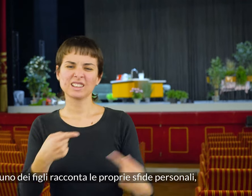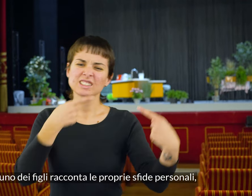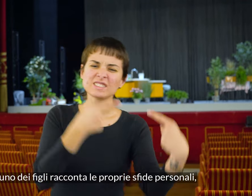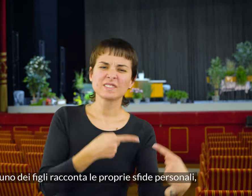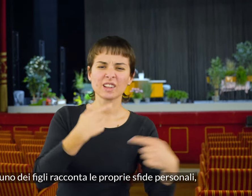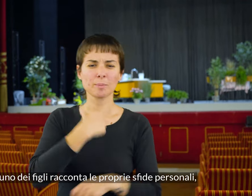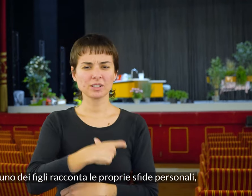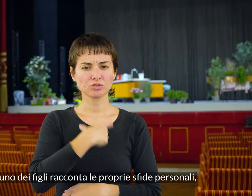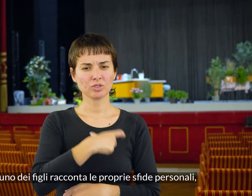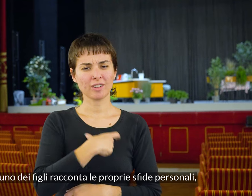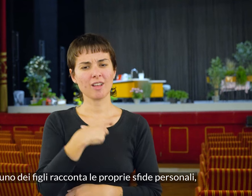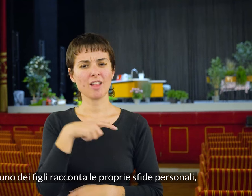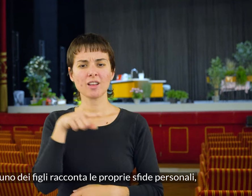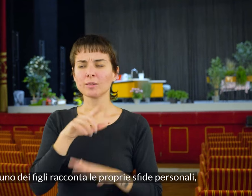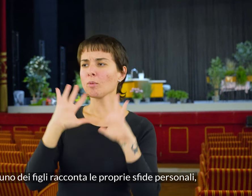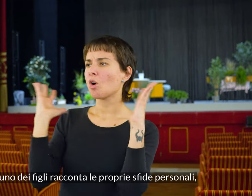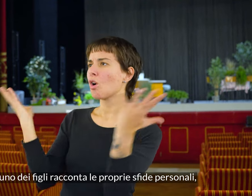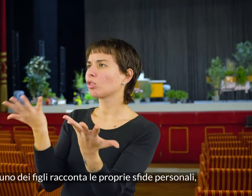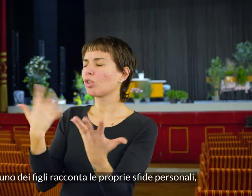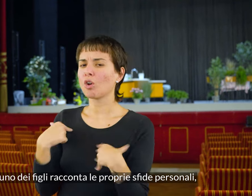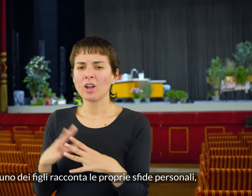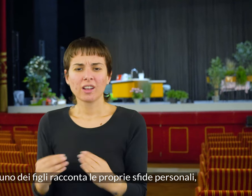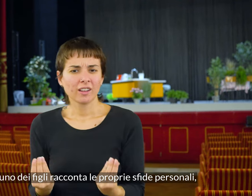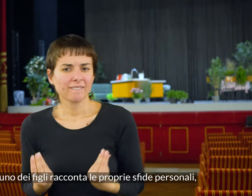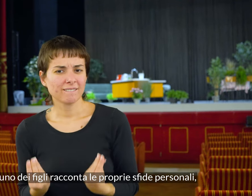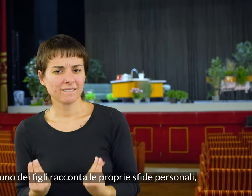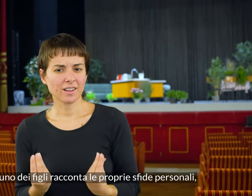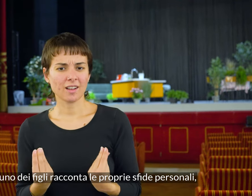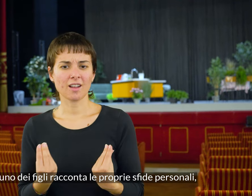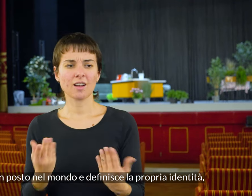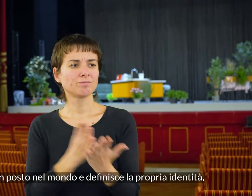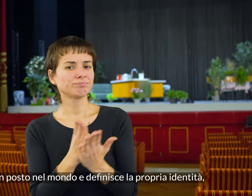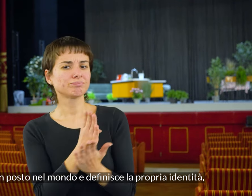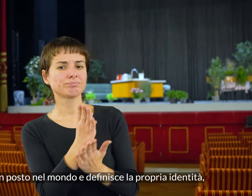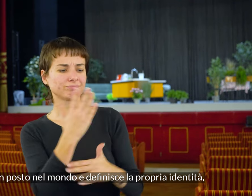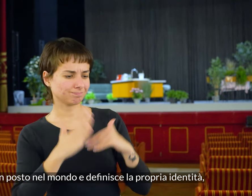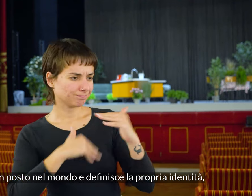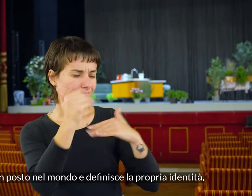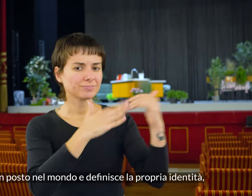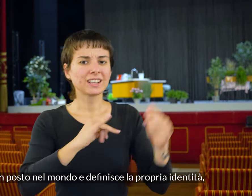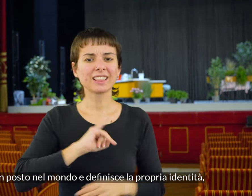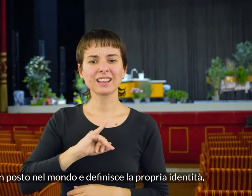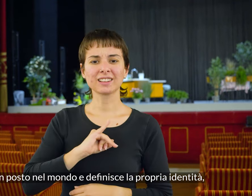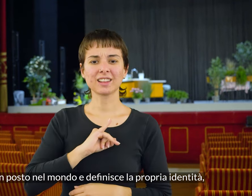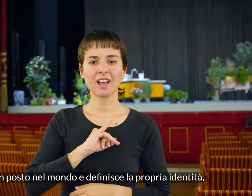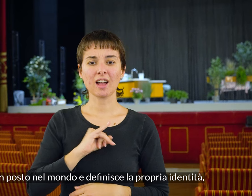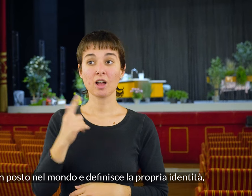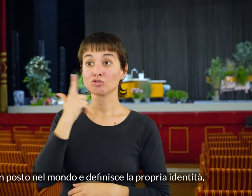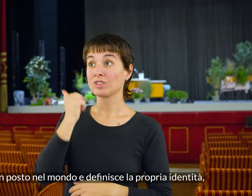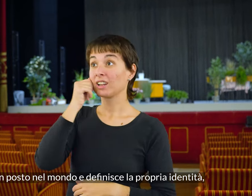Ciascuno dei figli racconta le proprie sfide personali, cerca un posto nel mondo e definisce la propria